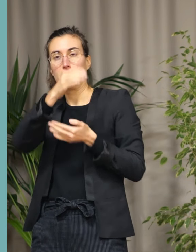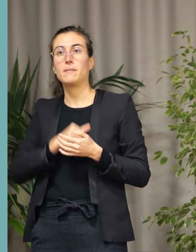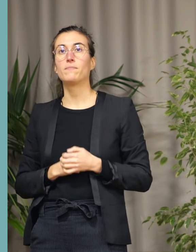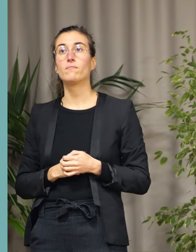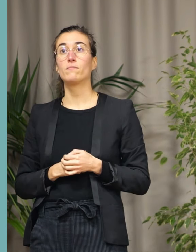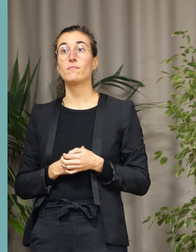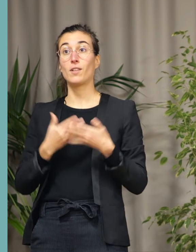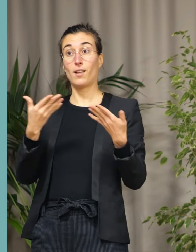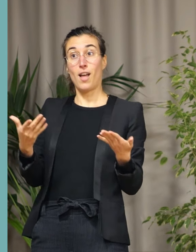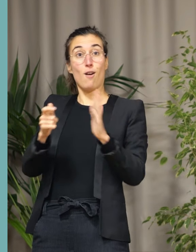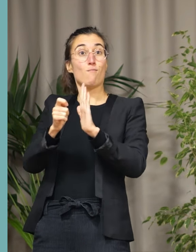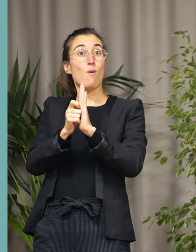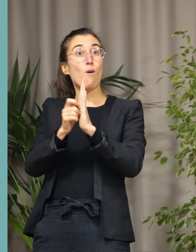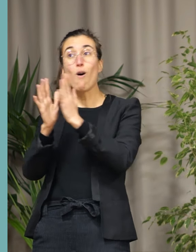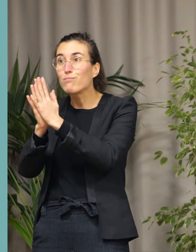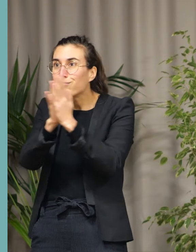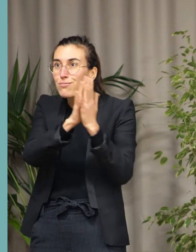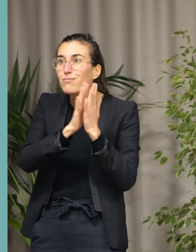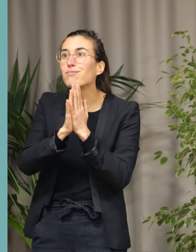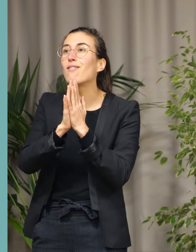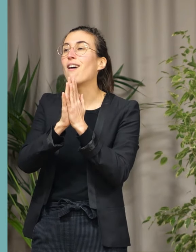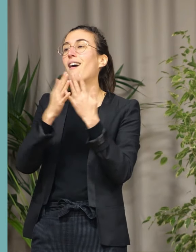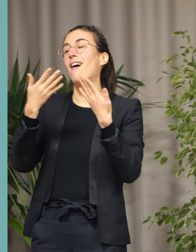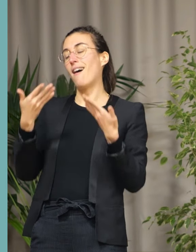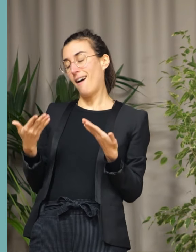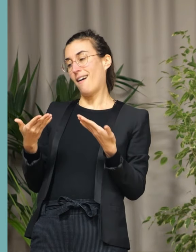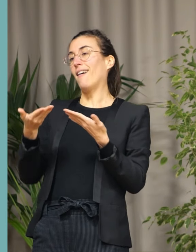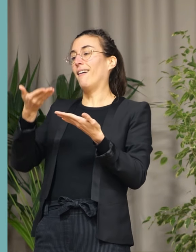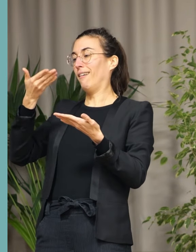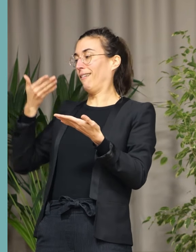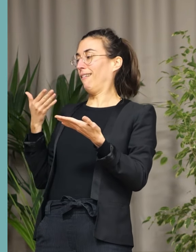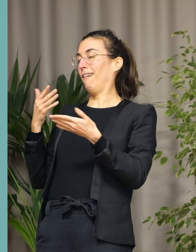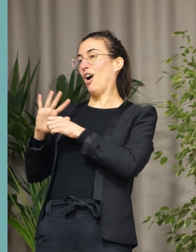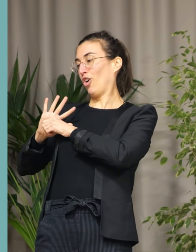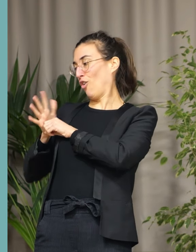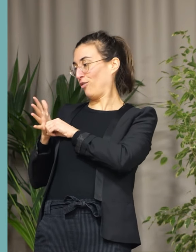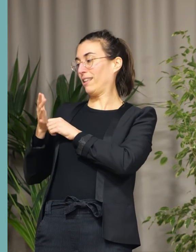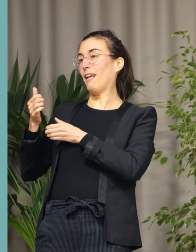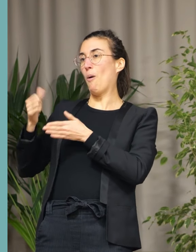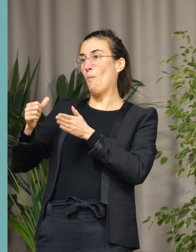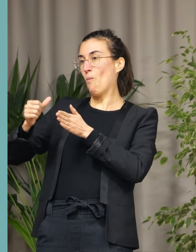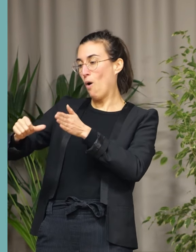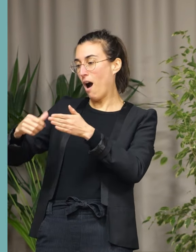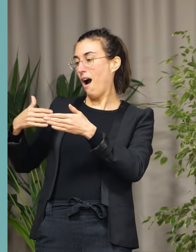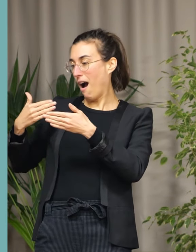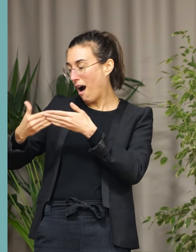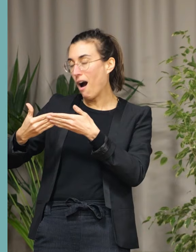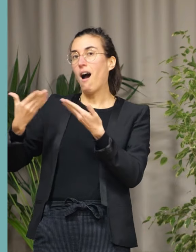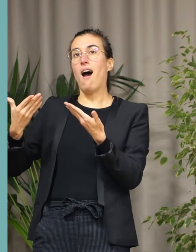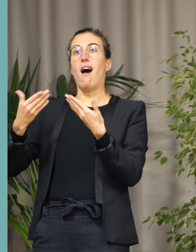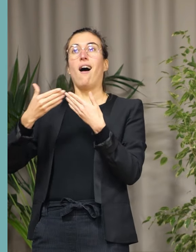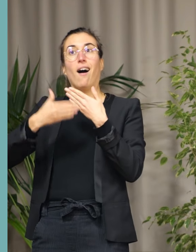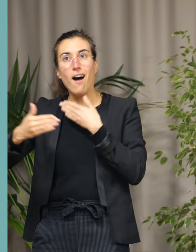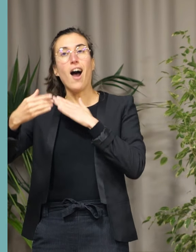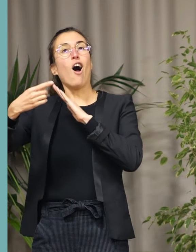convivialité puissent retrouver après ces mois Covid, régularité et qu'ils soient